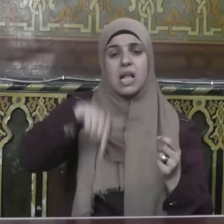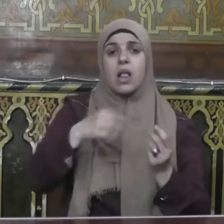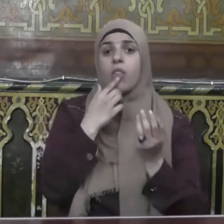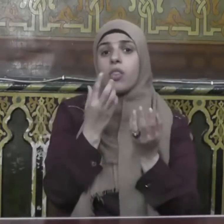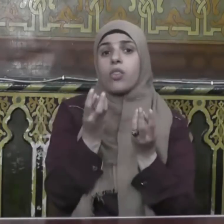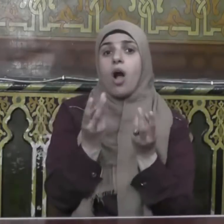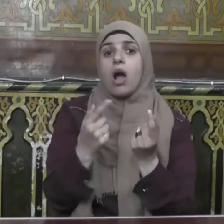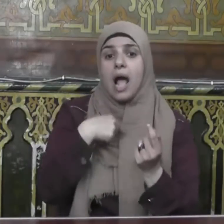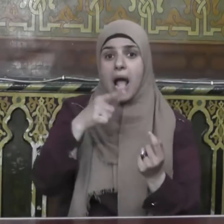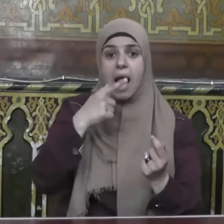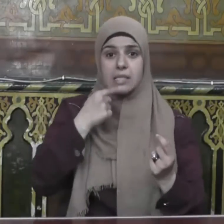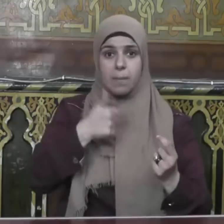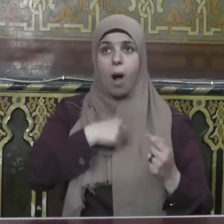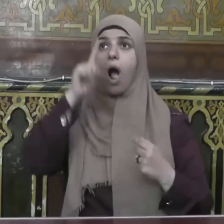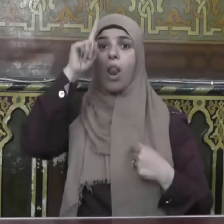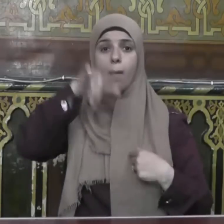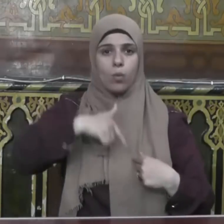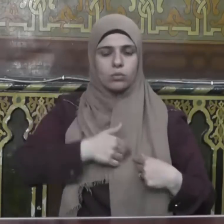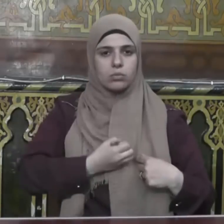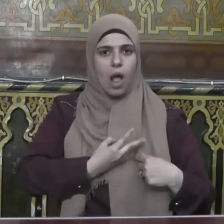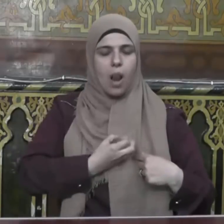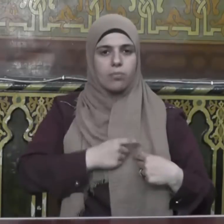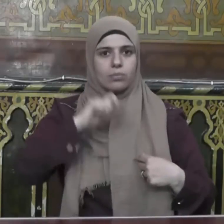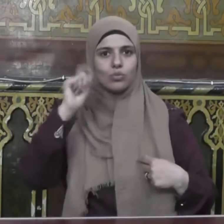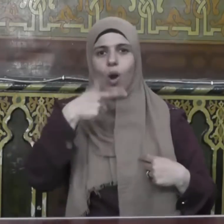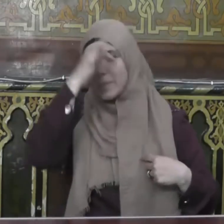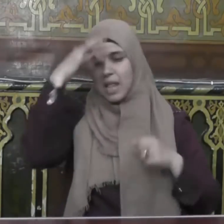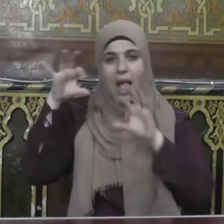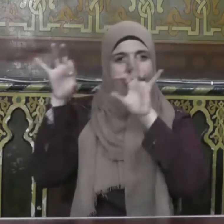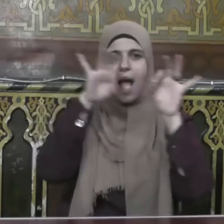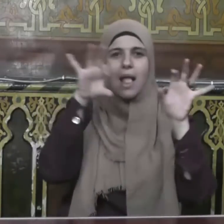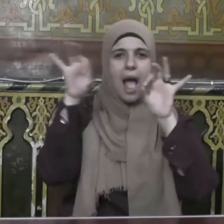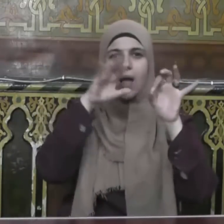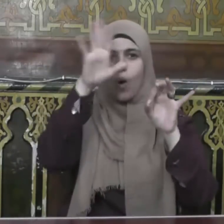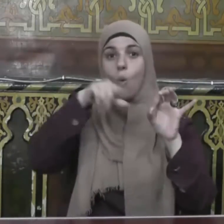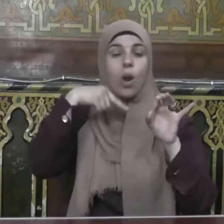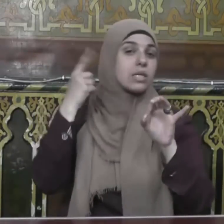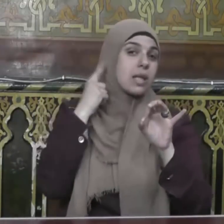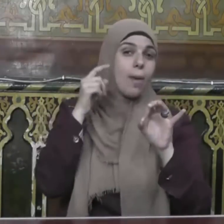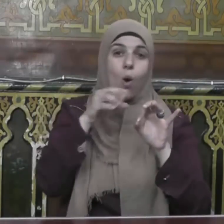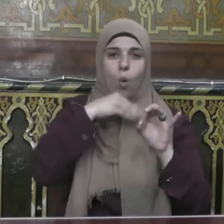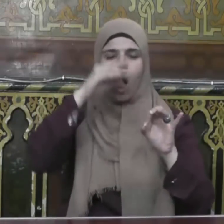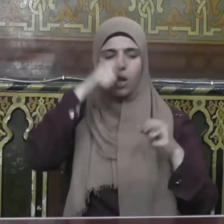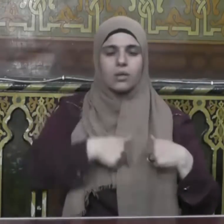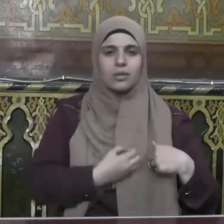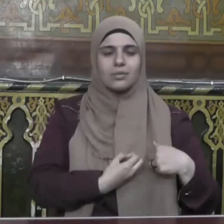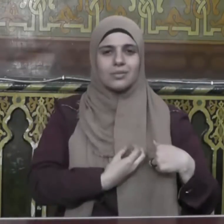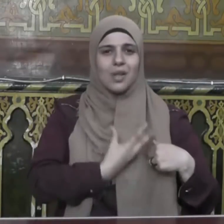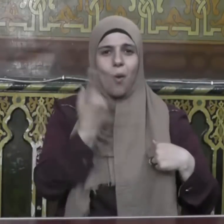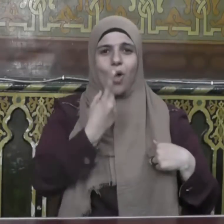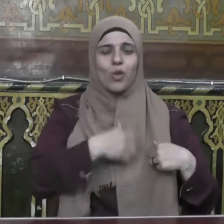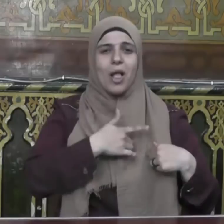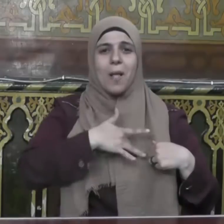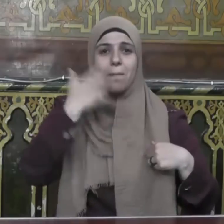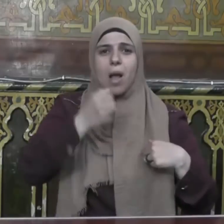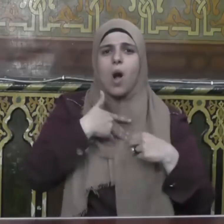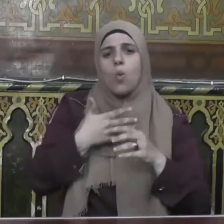وجلت قلوبهم وإذا تليت عليهم آياته زادتهم إيمانا وعلى ربهم يتوكلون